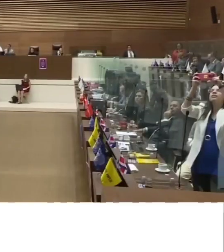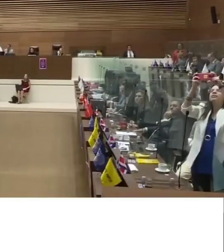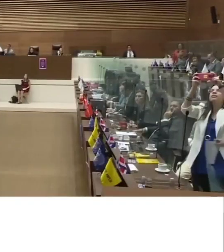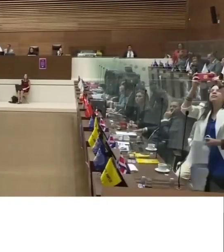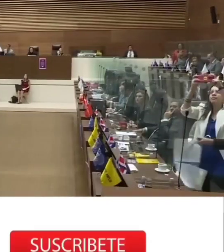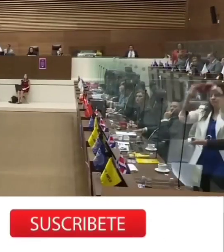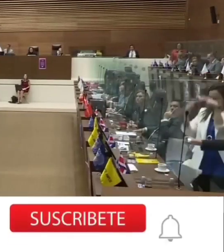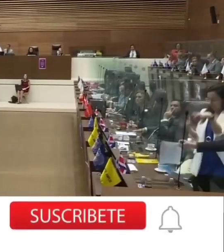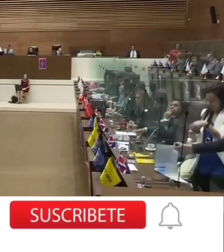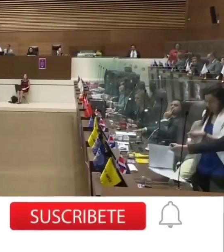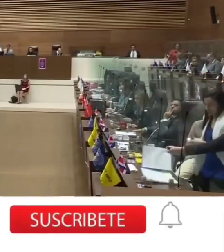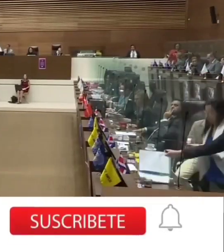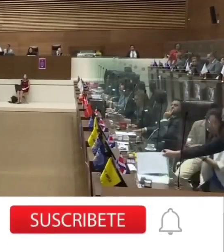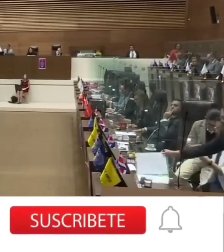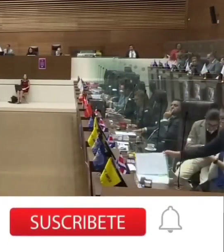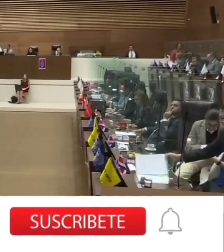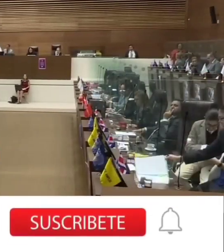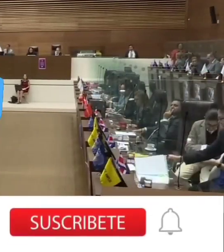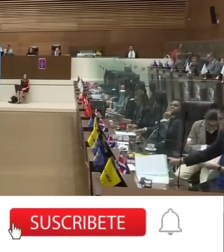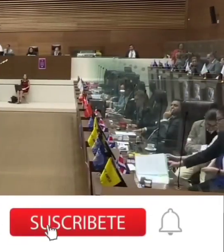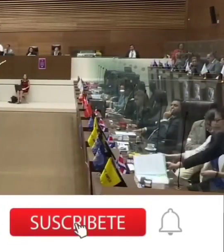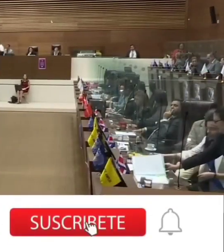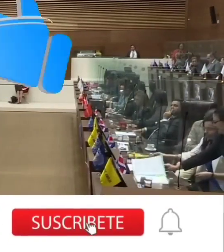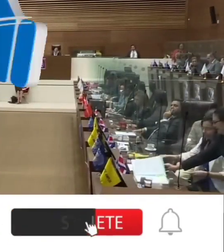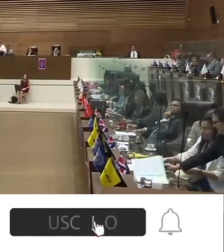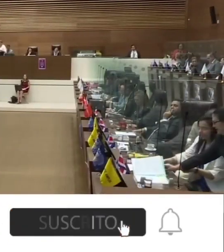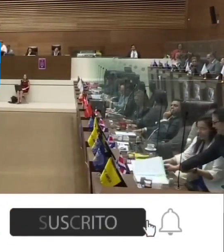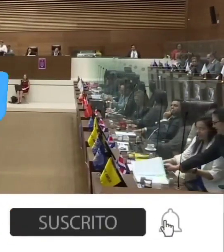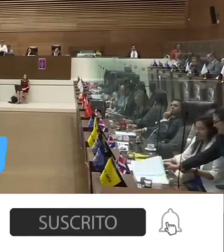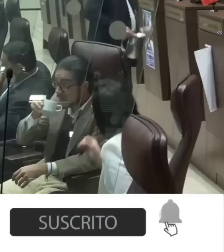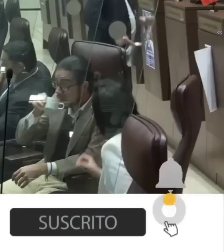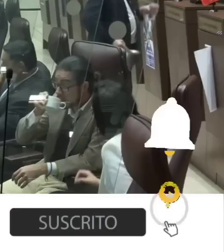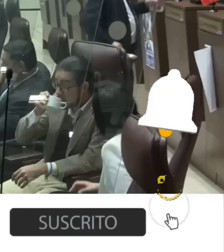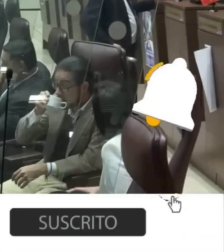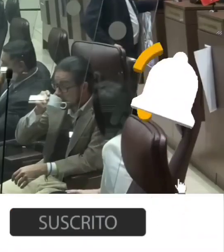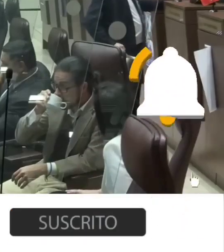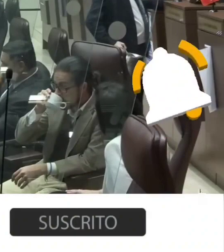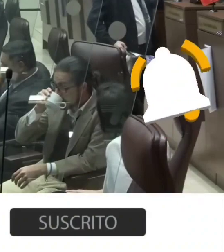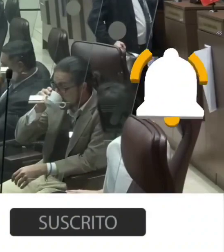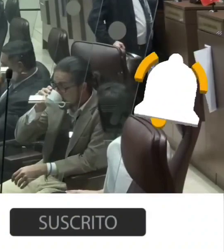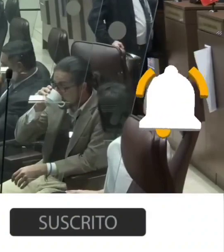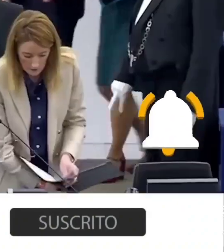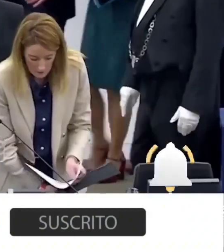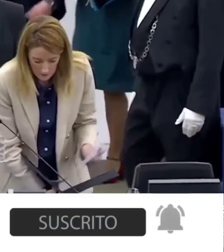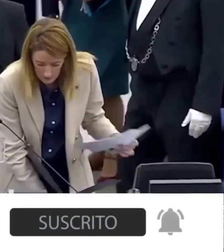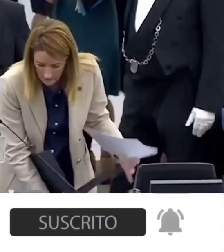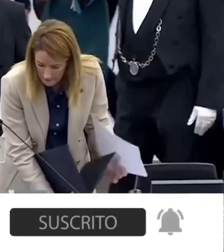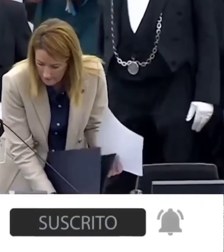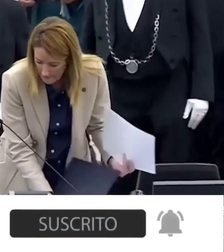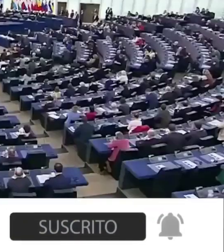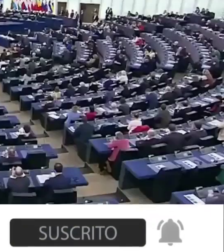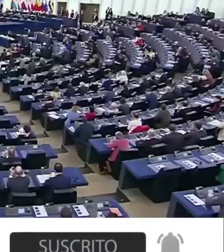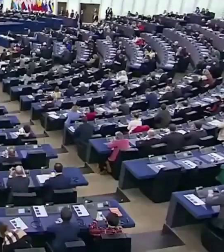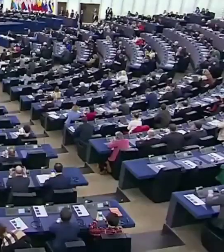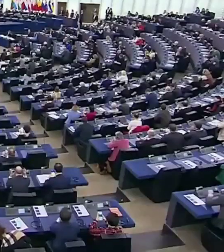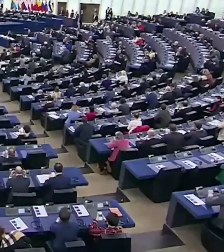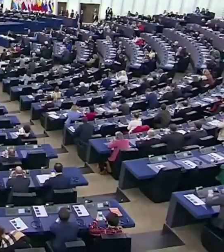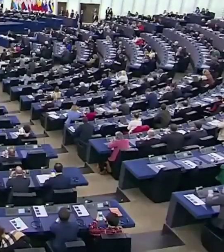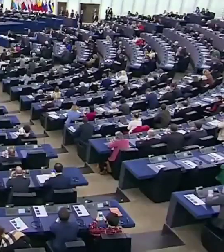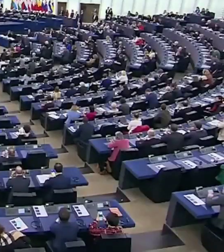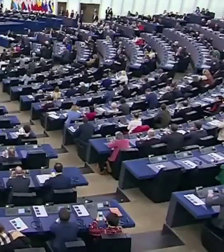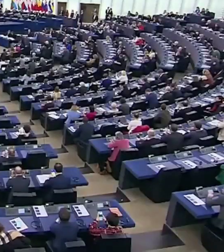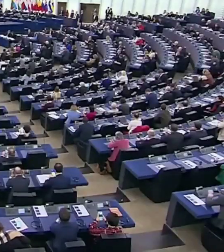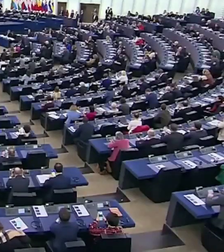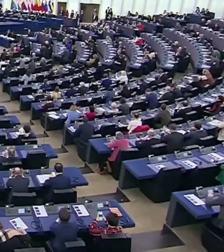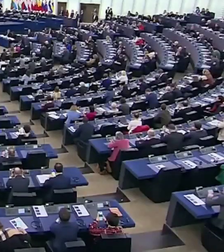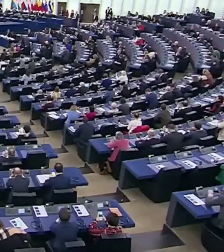Los diputados están buscando los 38 votos para lograr el resello que traería bajo el veto presidencial sobre sacar a Costa Rica de la lista